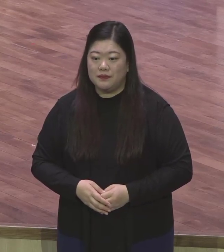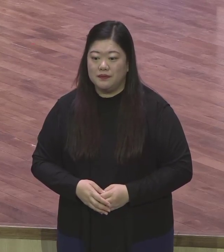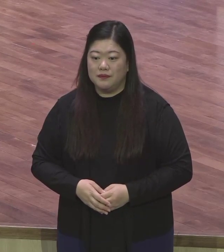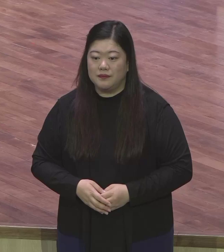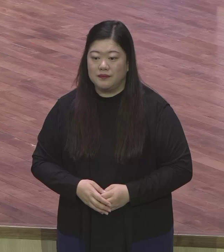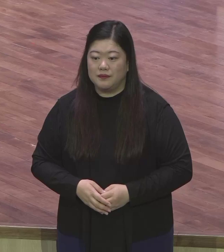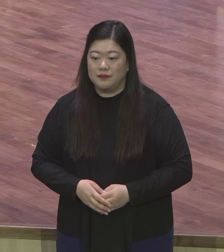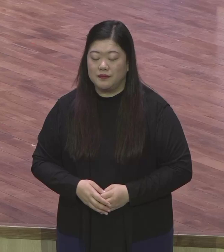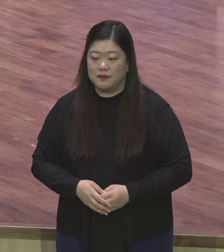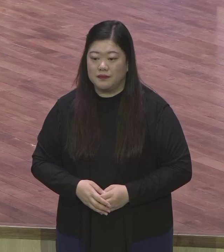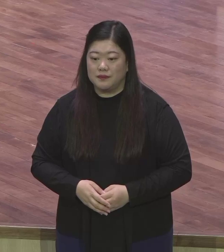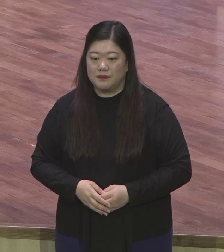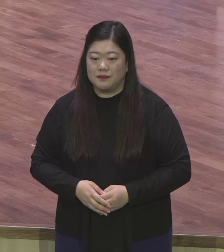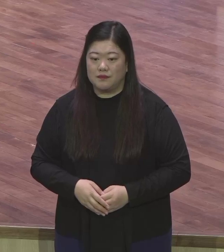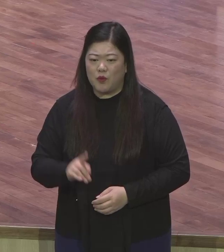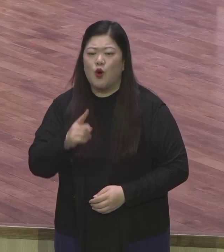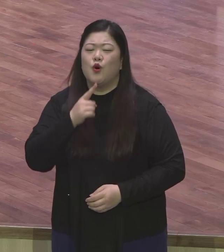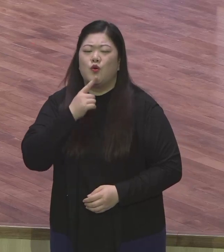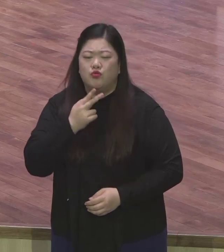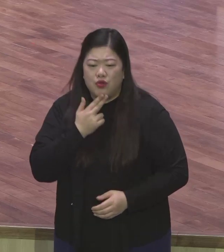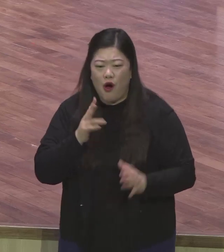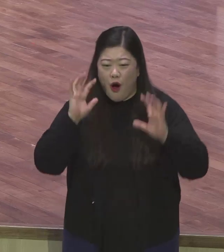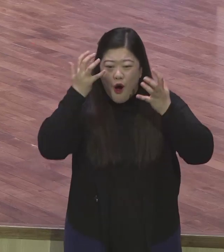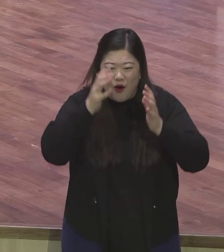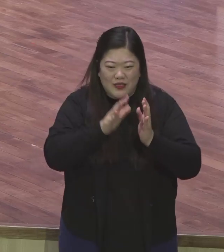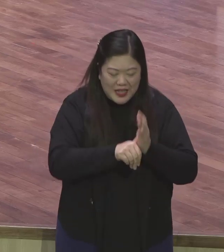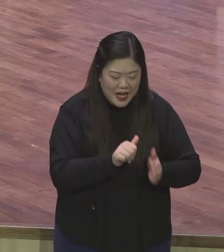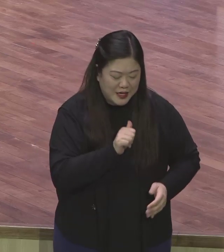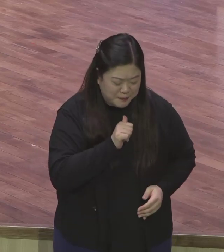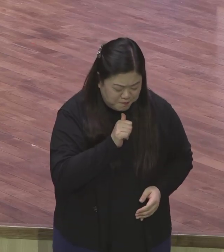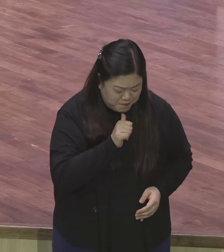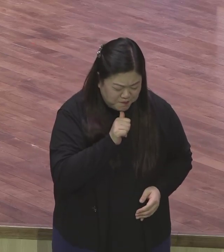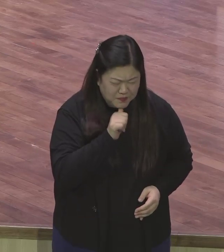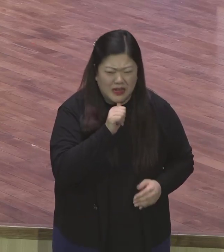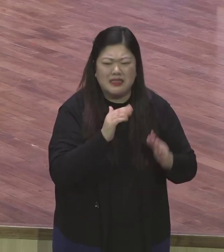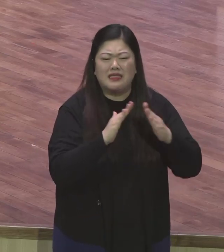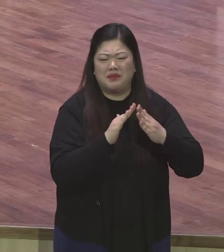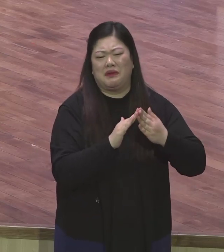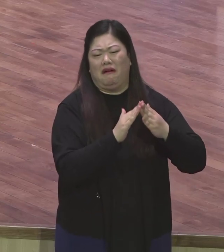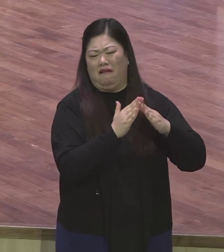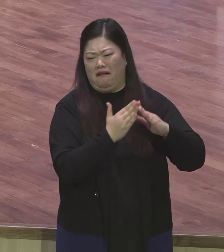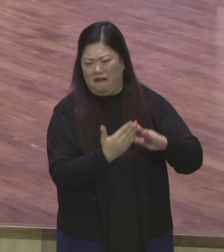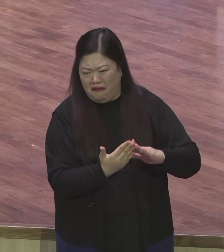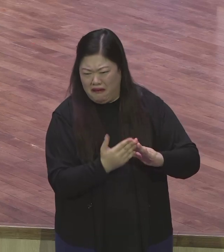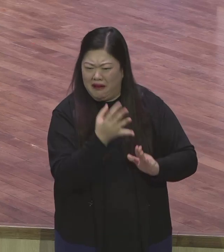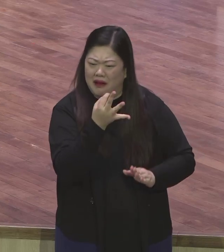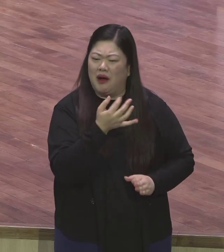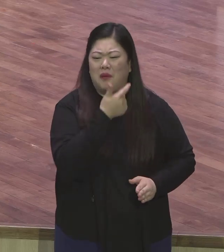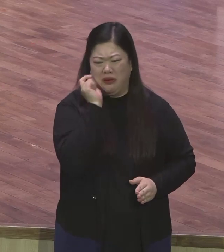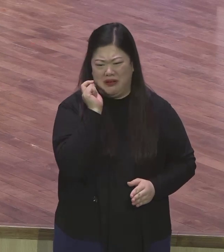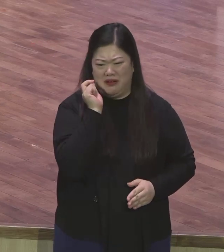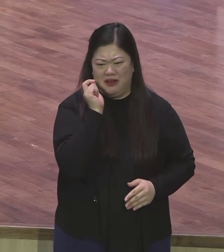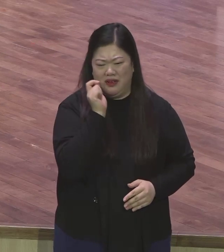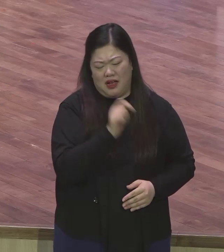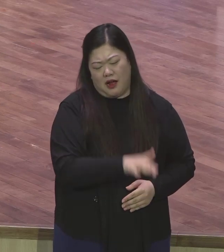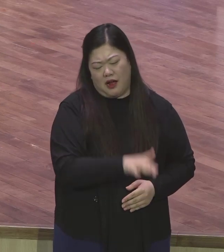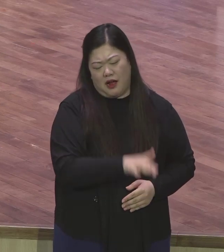가난하게 자랐는데 행편없이 살았는데 정말로 이제 잘 살게 되고